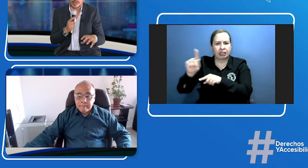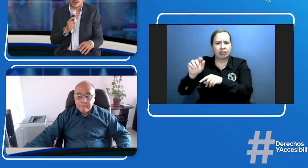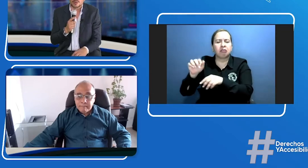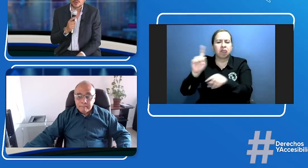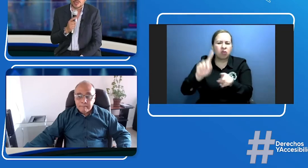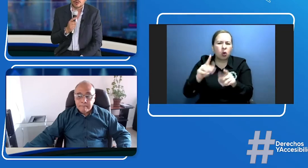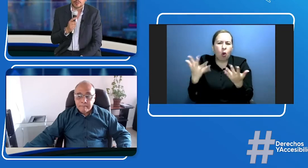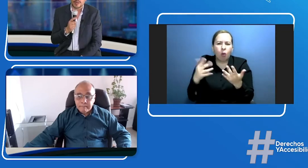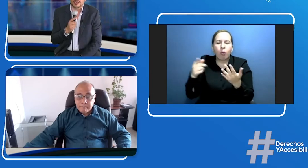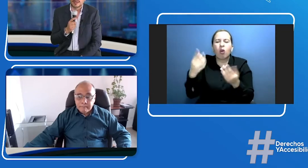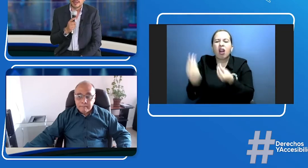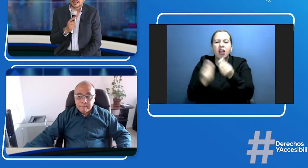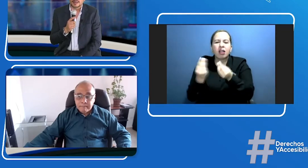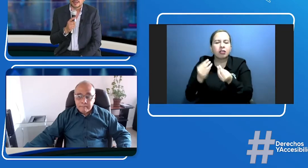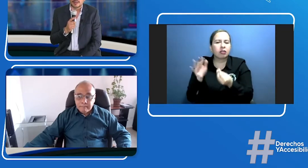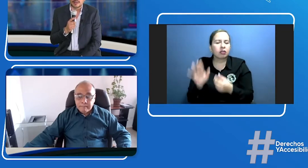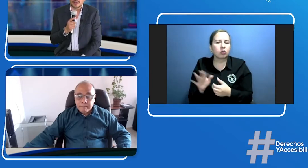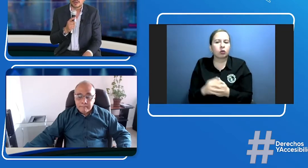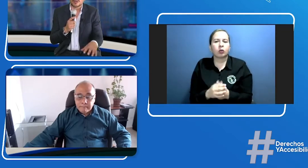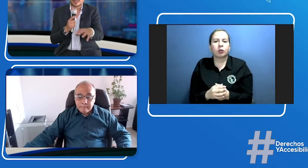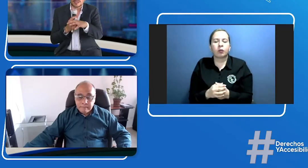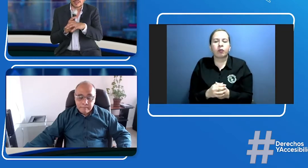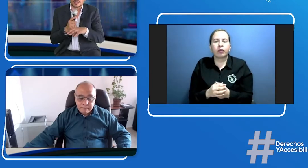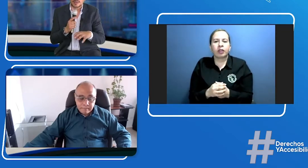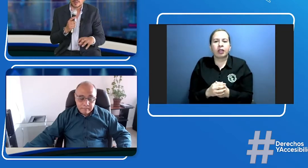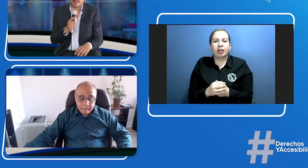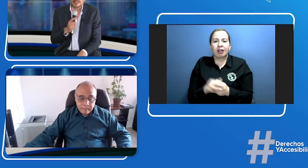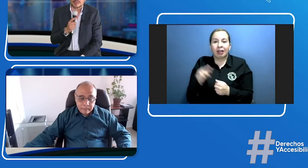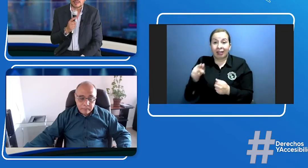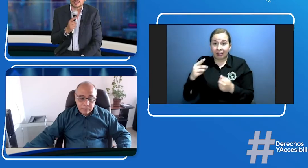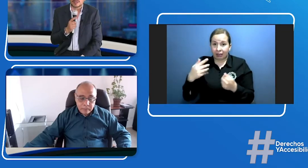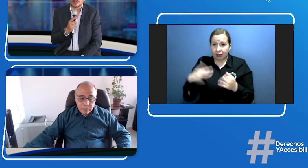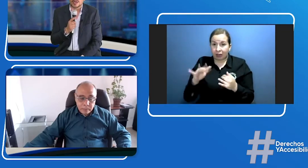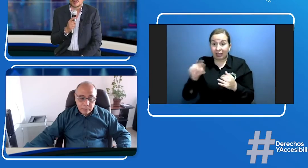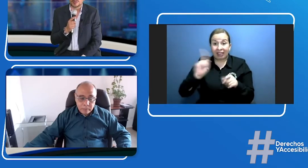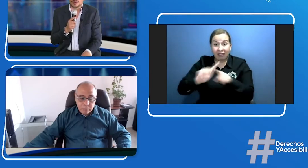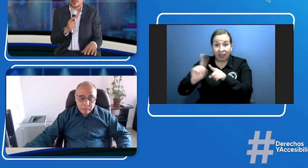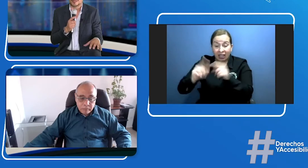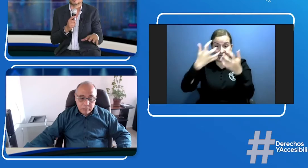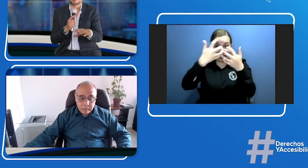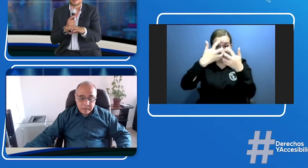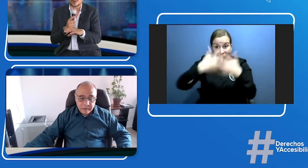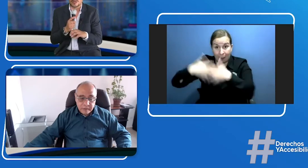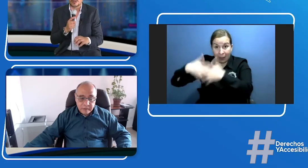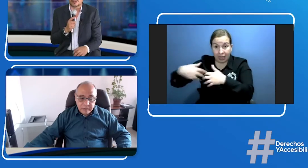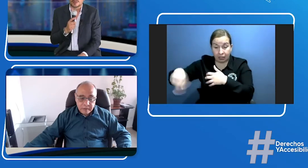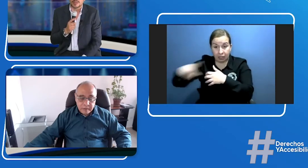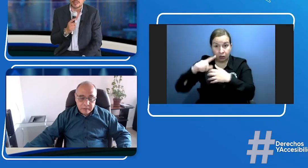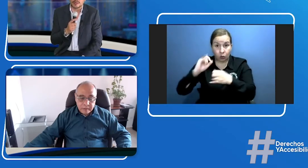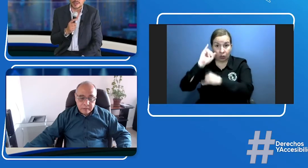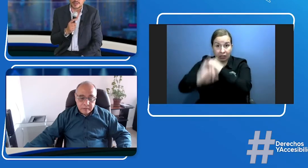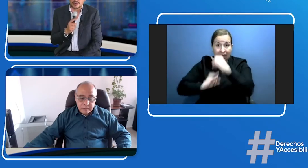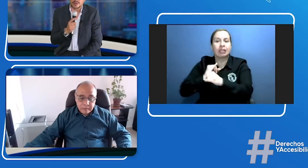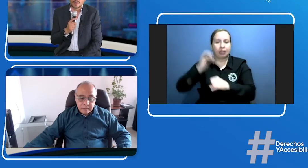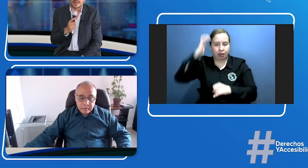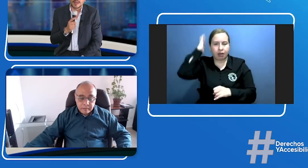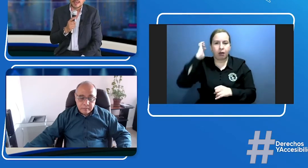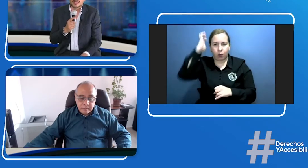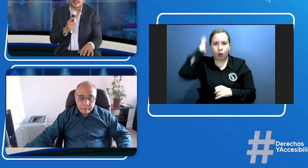comunidad europea entendiendo que si estas empresas eran transnacionales probablemente la regulación también debía hacerlo y es lo que